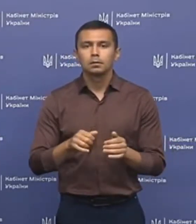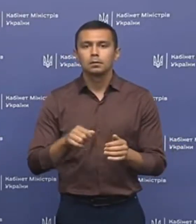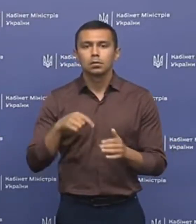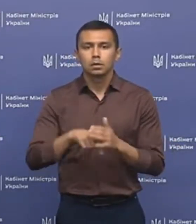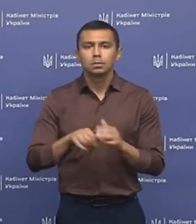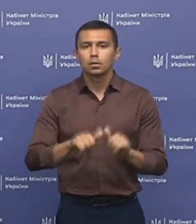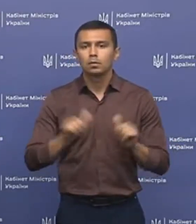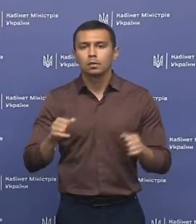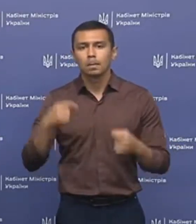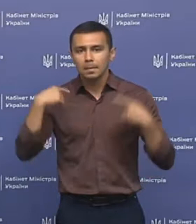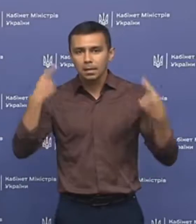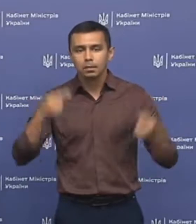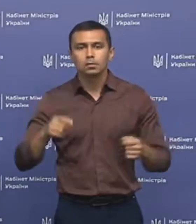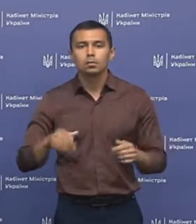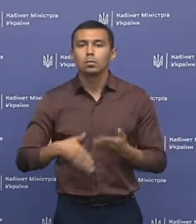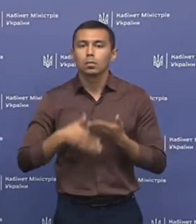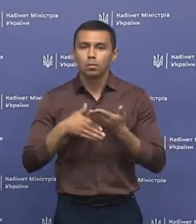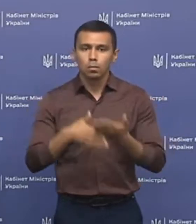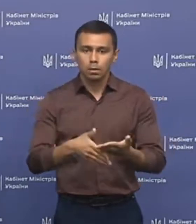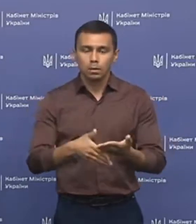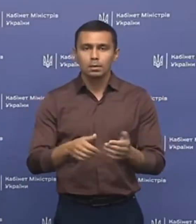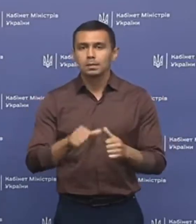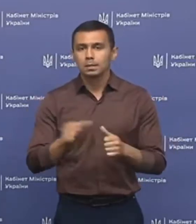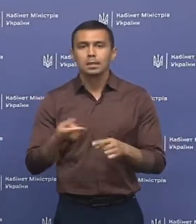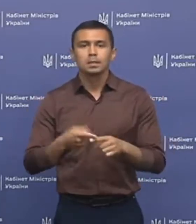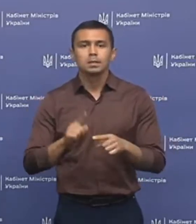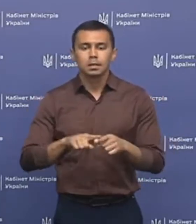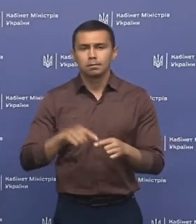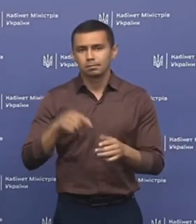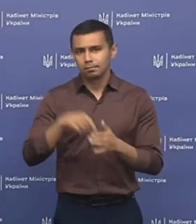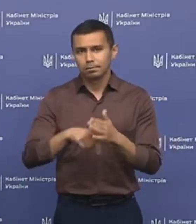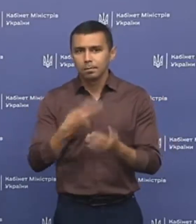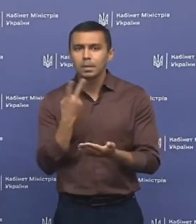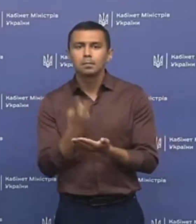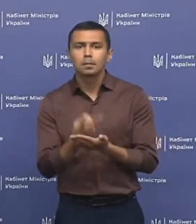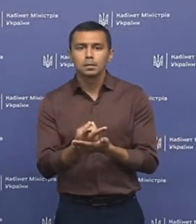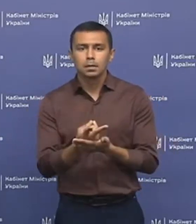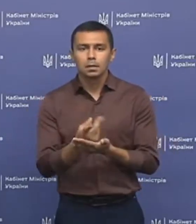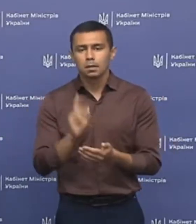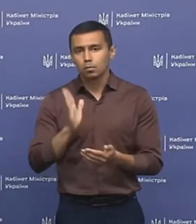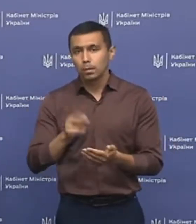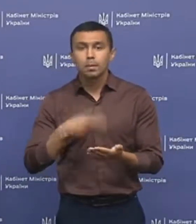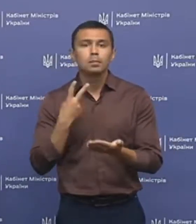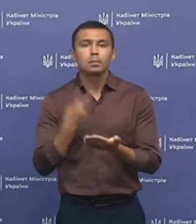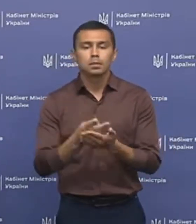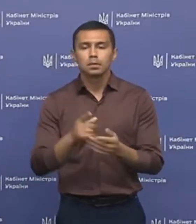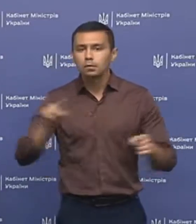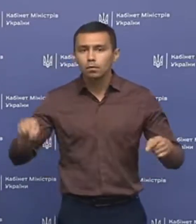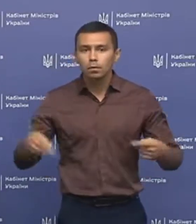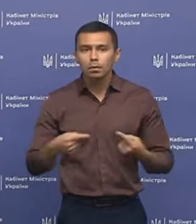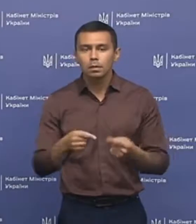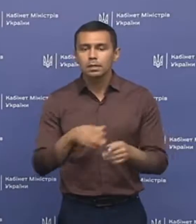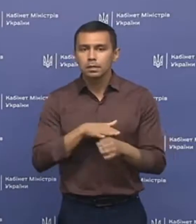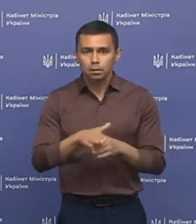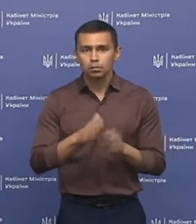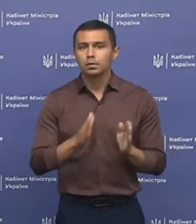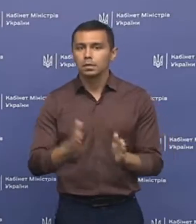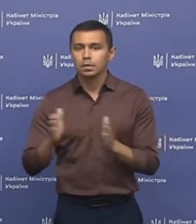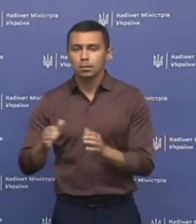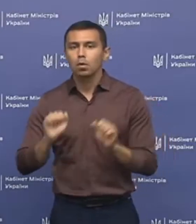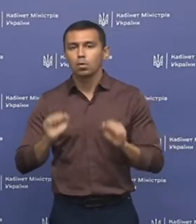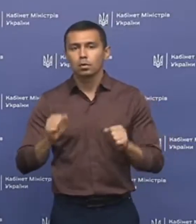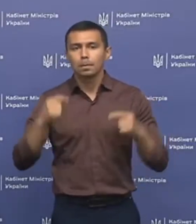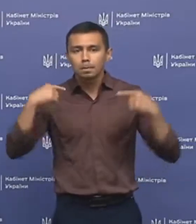психіатричної допомоги. Саме ця концепція передбачала і передбачає створити цілісну систему